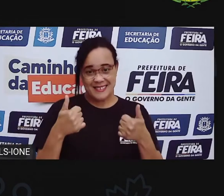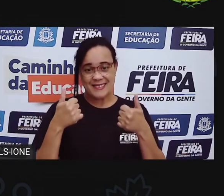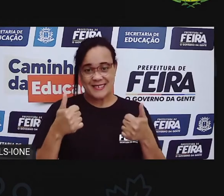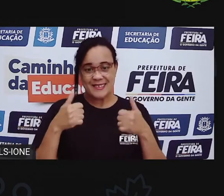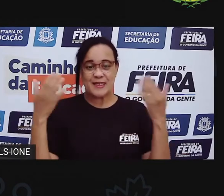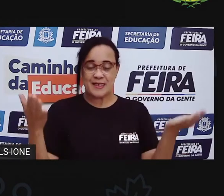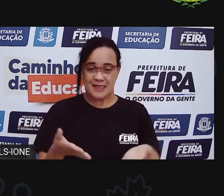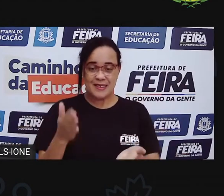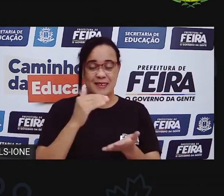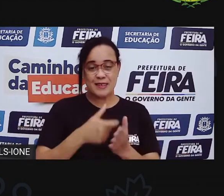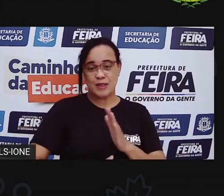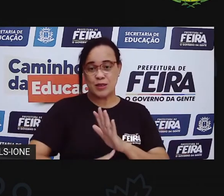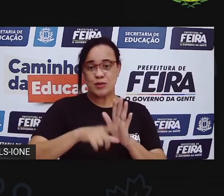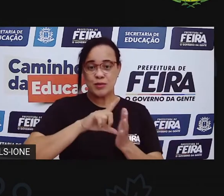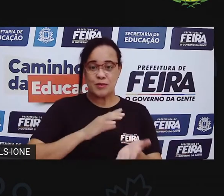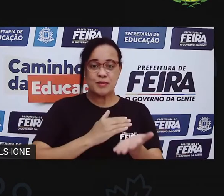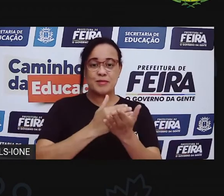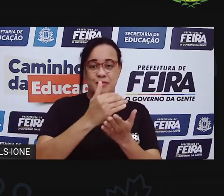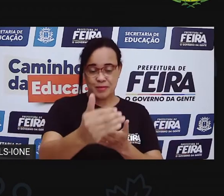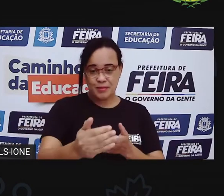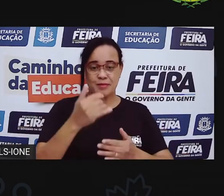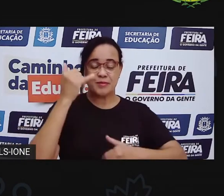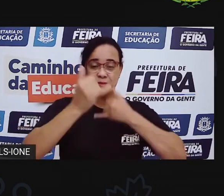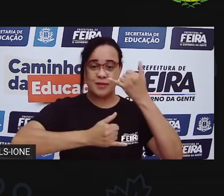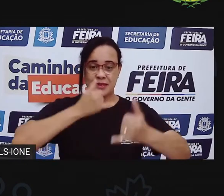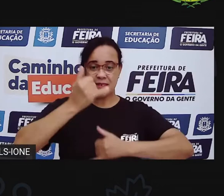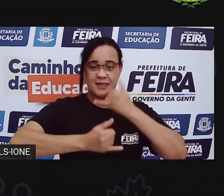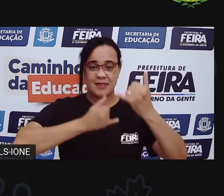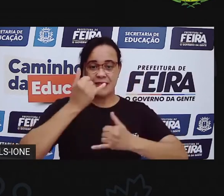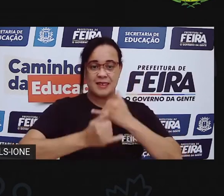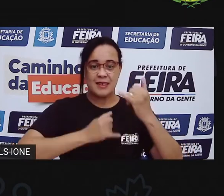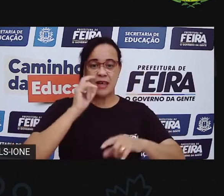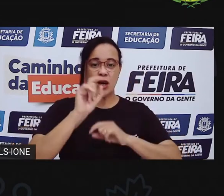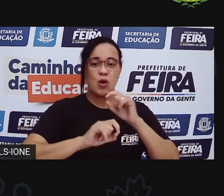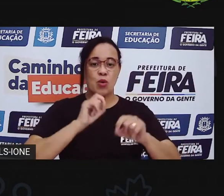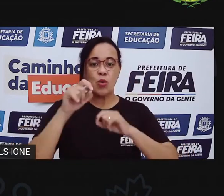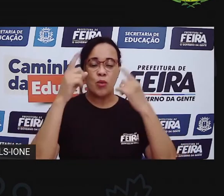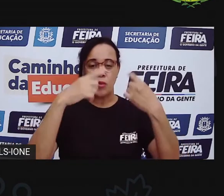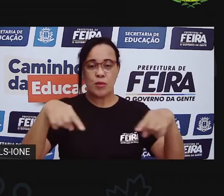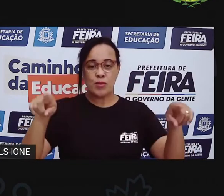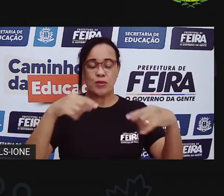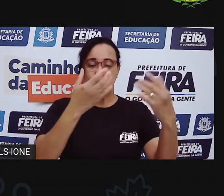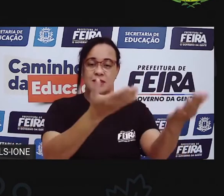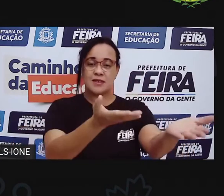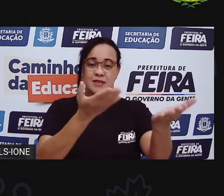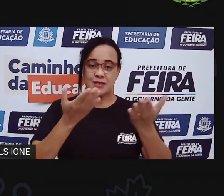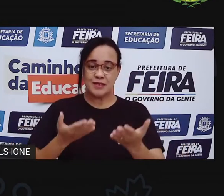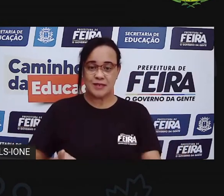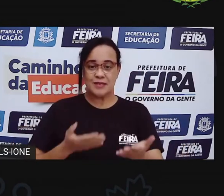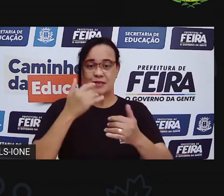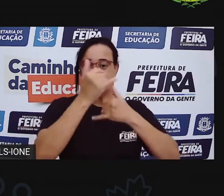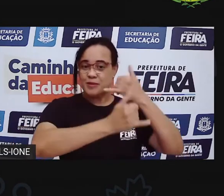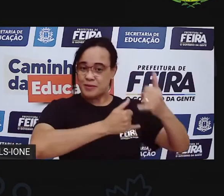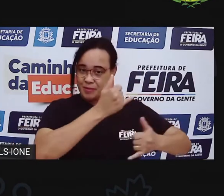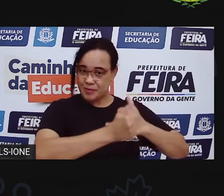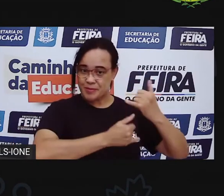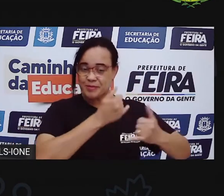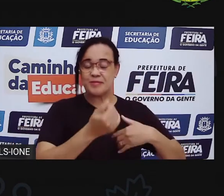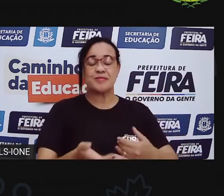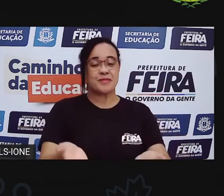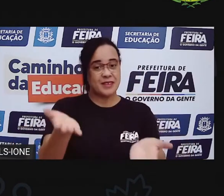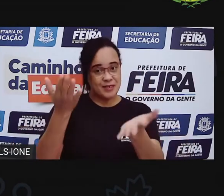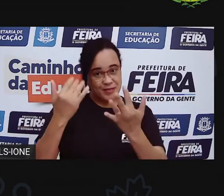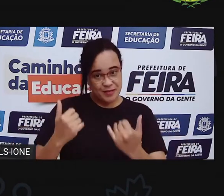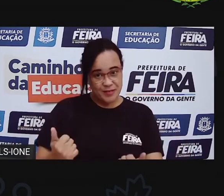então antes de começar a brincar, que tal uma música convidando a gente para brincar? Isso mesmo! Vamos